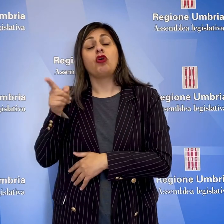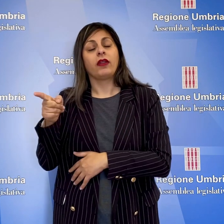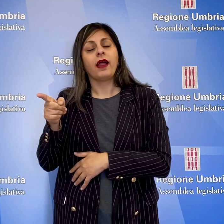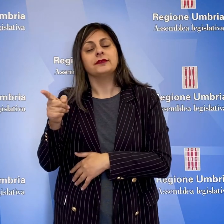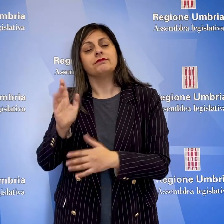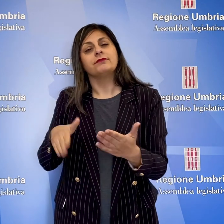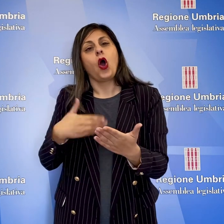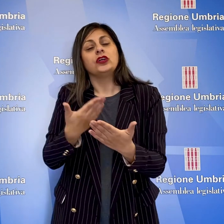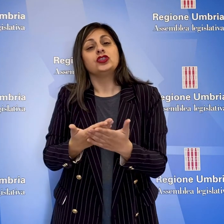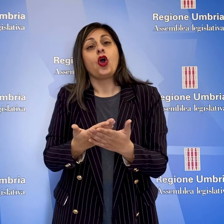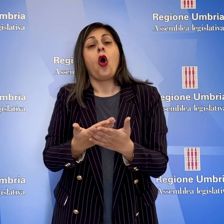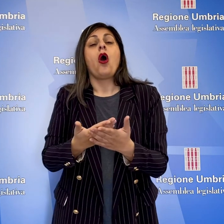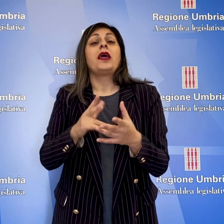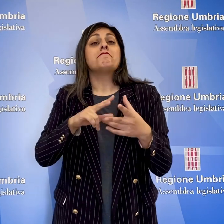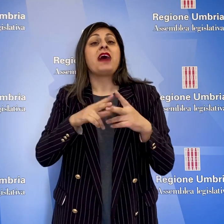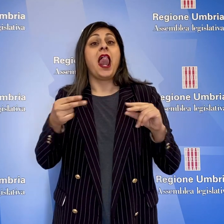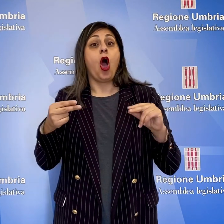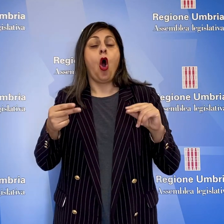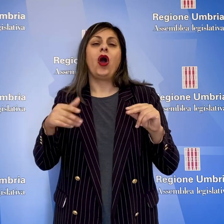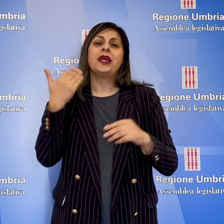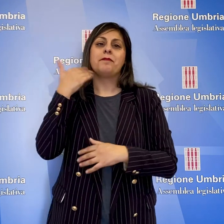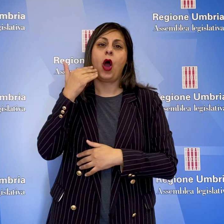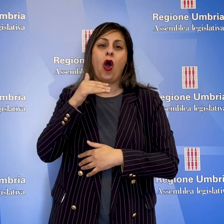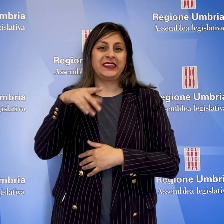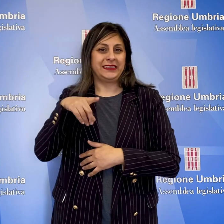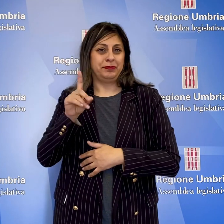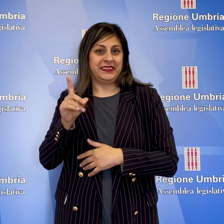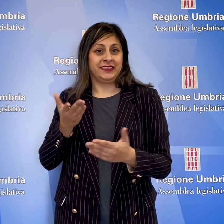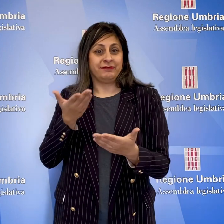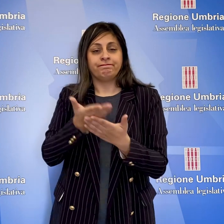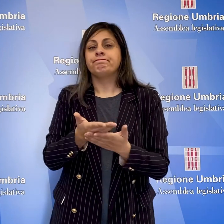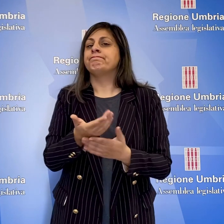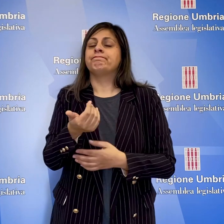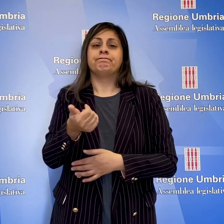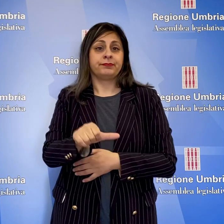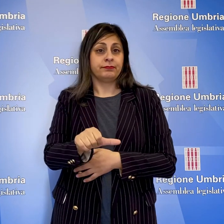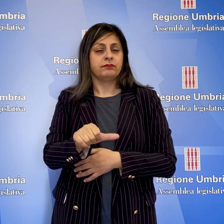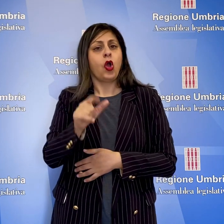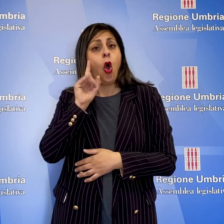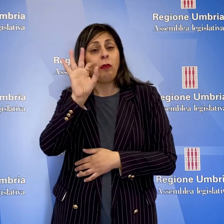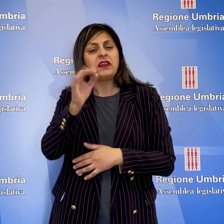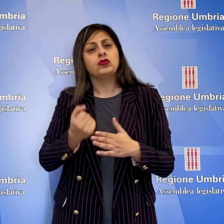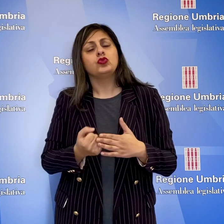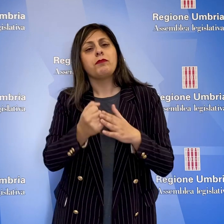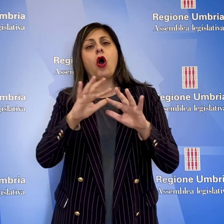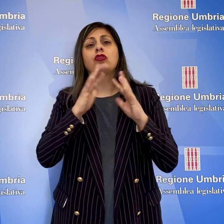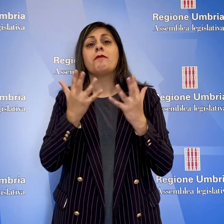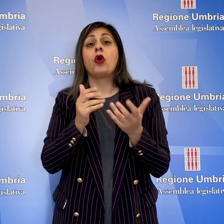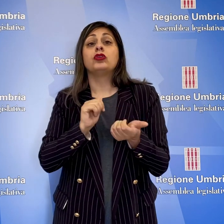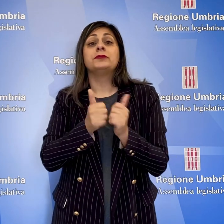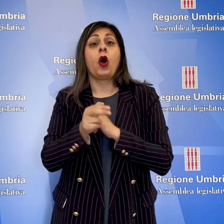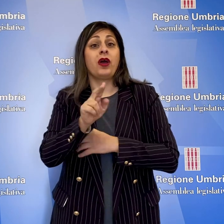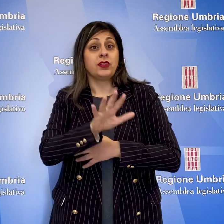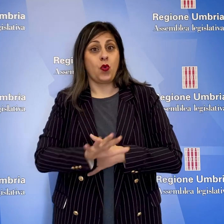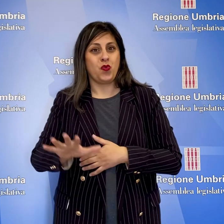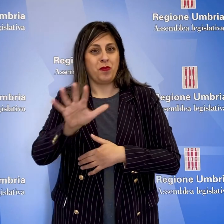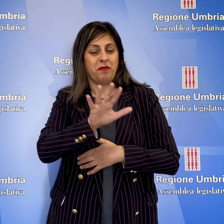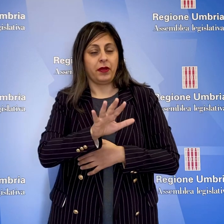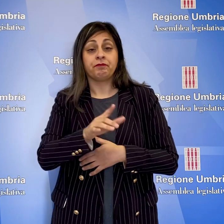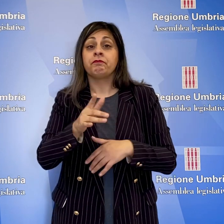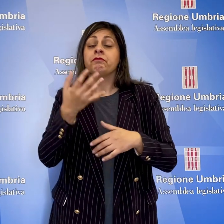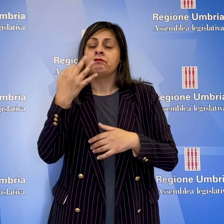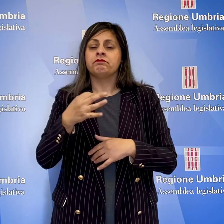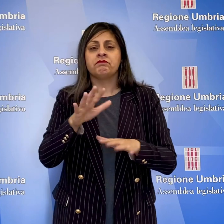maggioranza, la mozione di Simona Meloni e Donatella Porsi del Partito Democratico per il sostegno al mondo dello sport in Umbria.